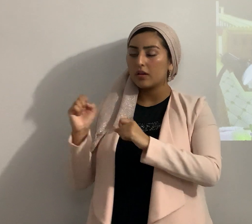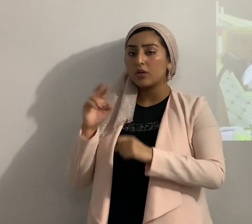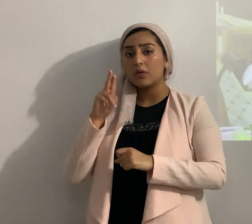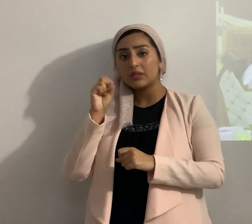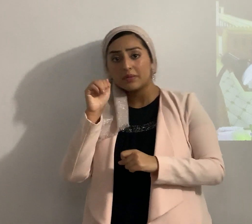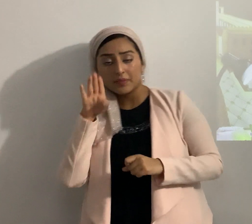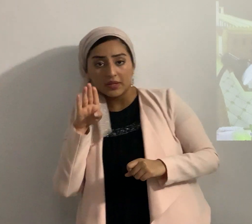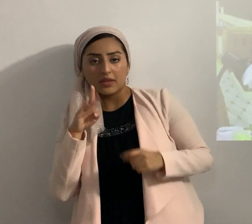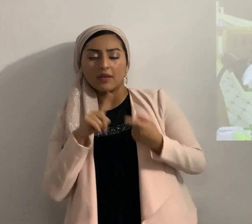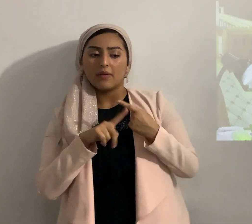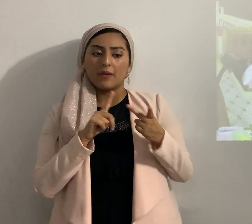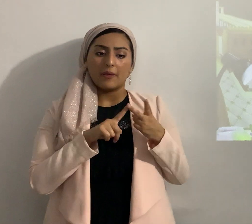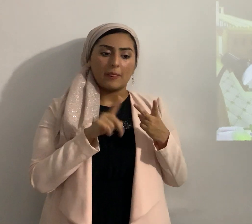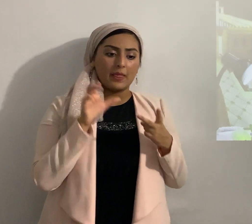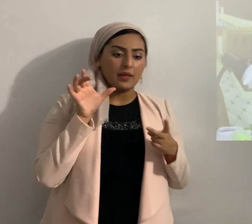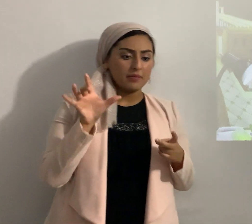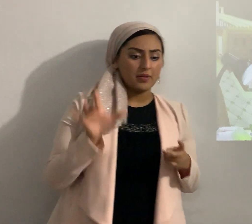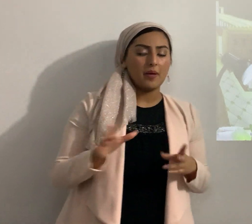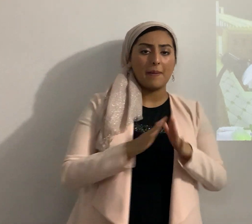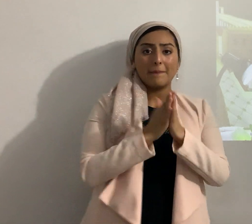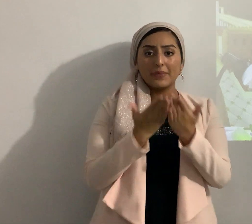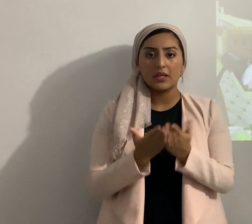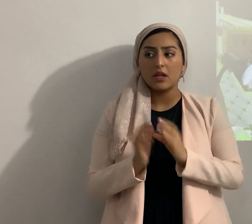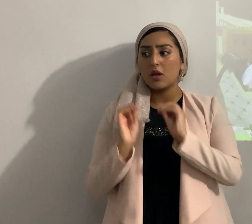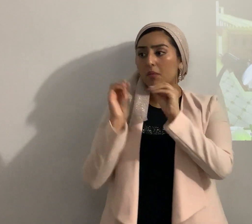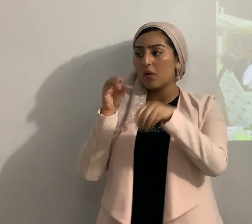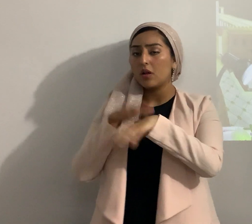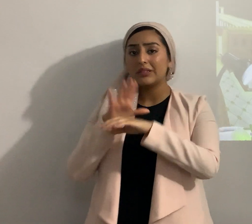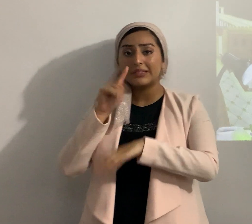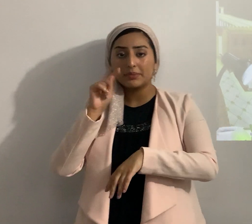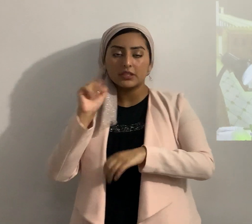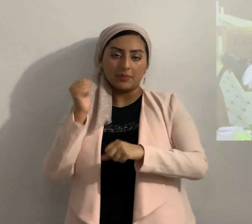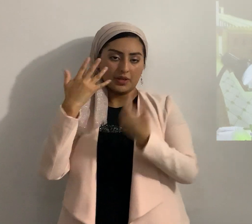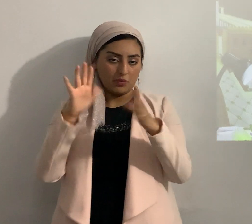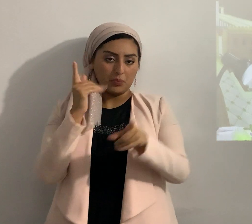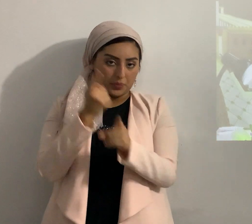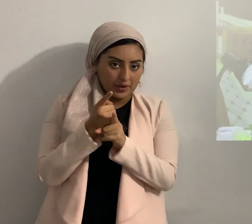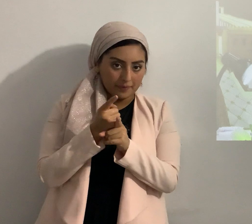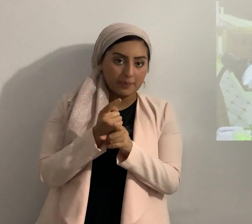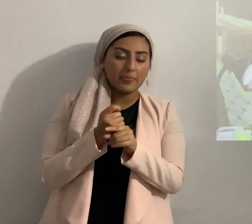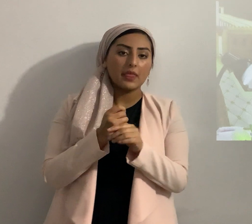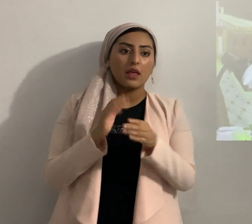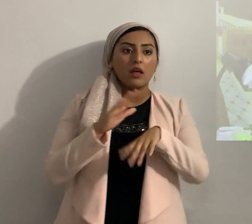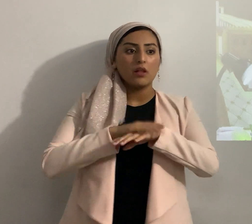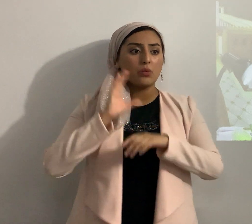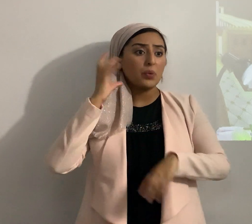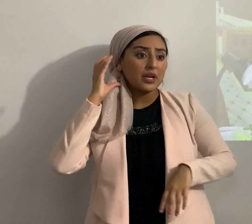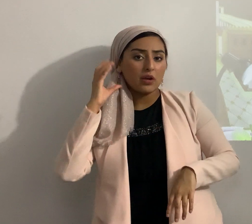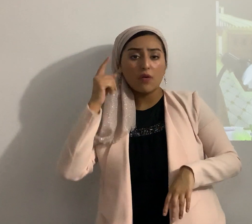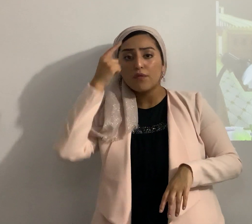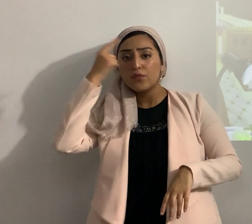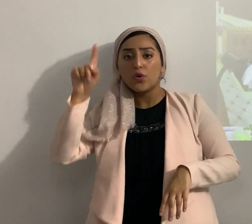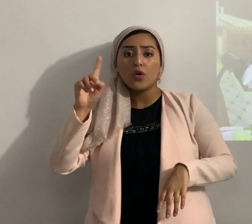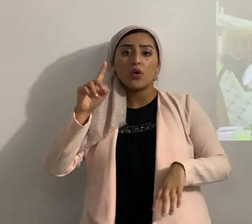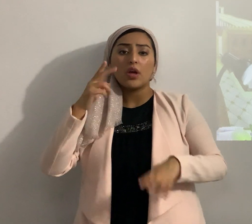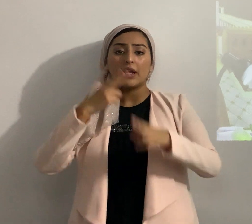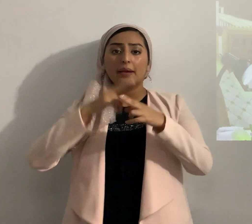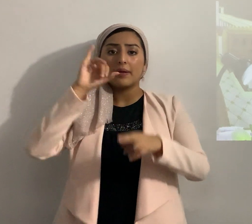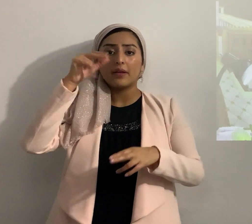discos libros poner anuncios en TV fuera de Shabbat lógico de radio etcétera para que el nombre de Yahweh sea conocido